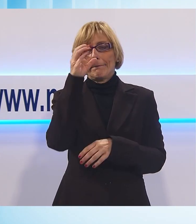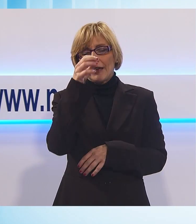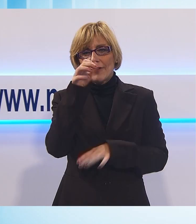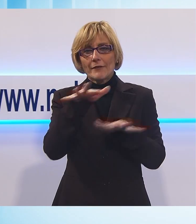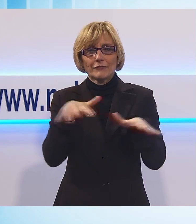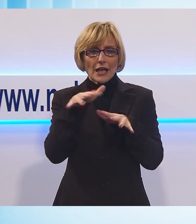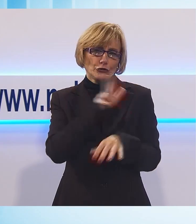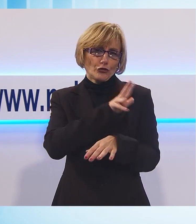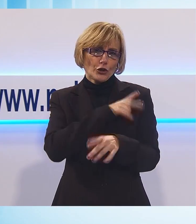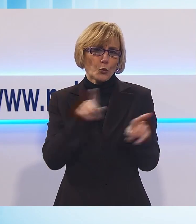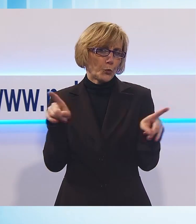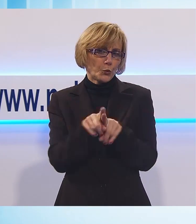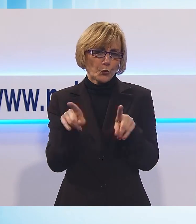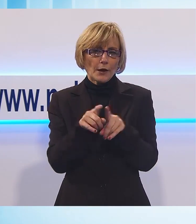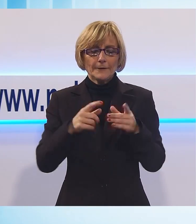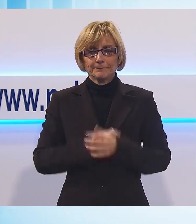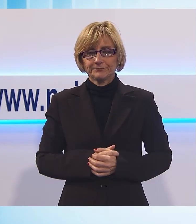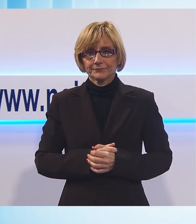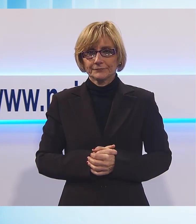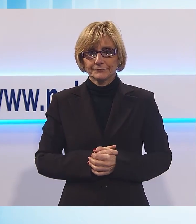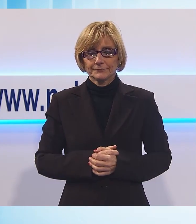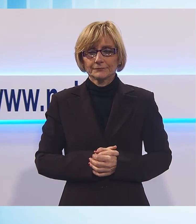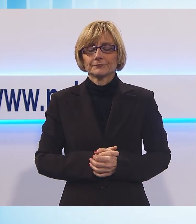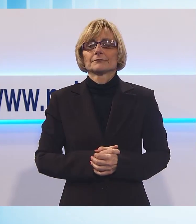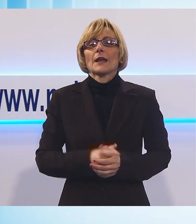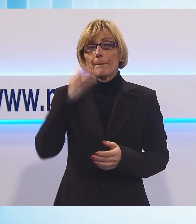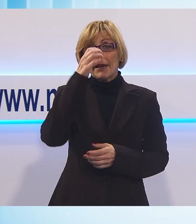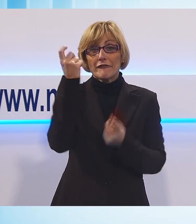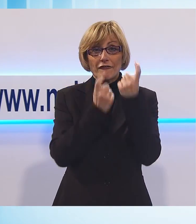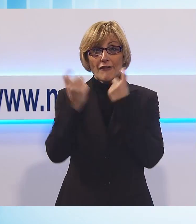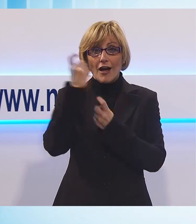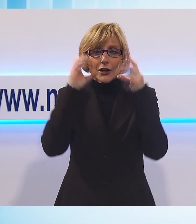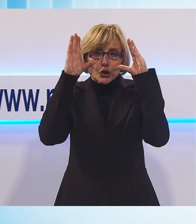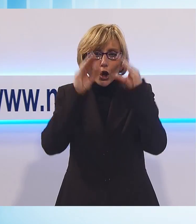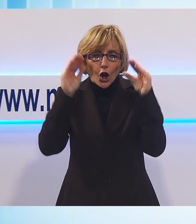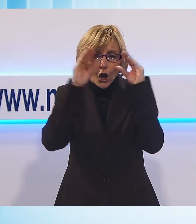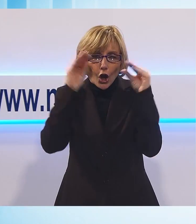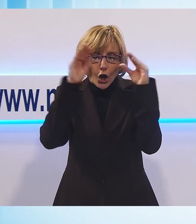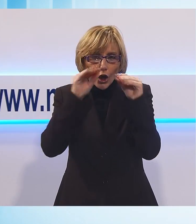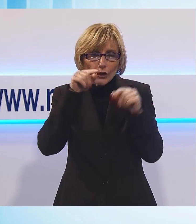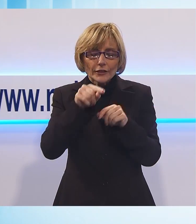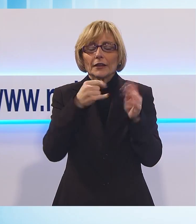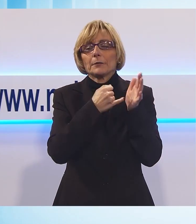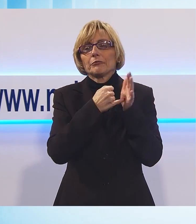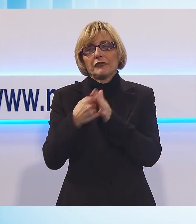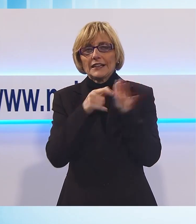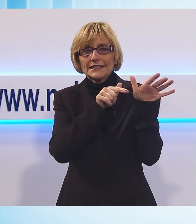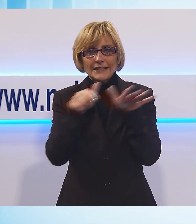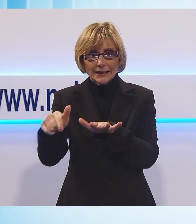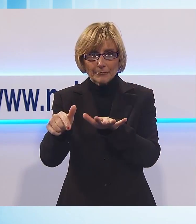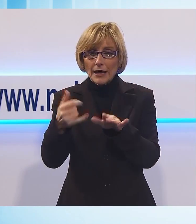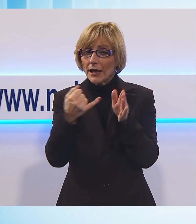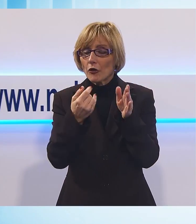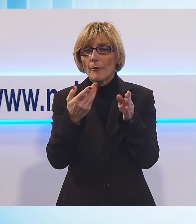Versilia. La Befana viene di notte, ma anche nei tantissimi eventi a lei dedicati nel fine settimana che chiude le